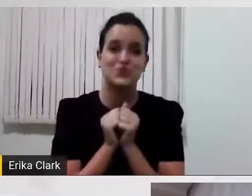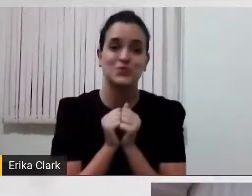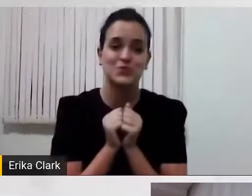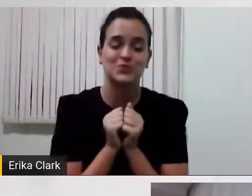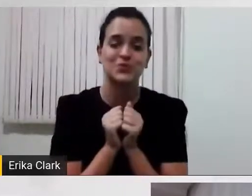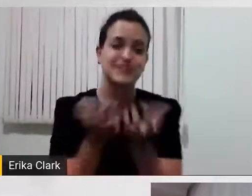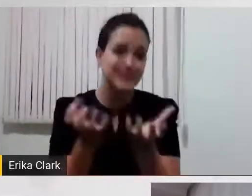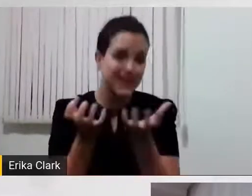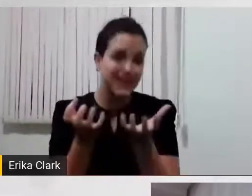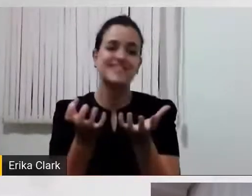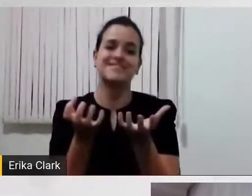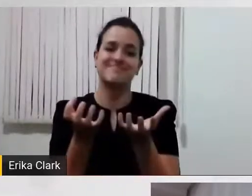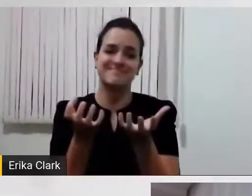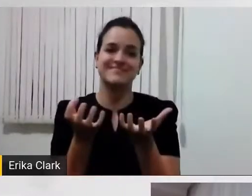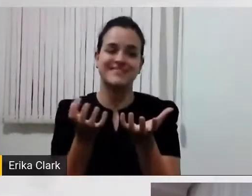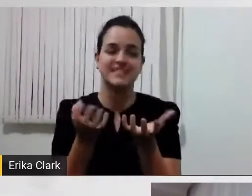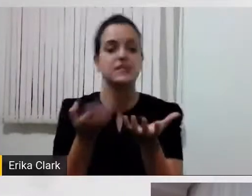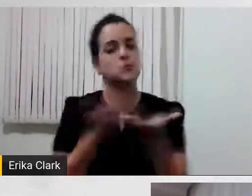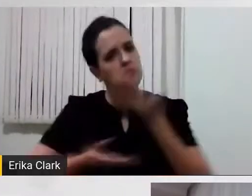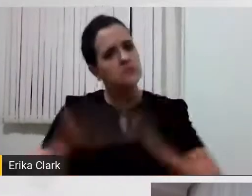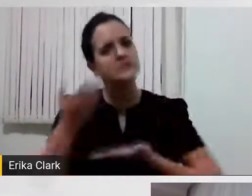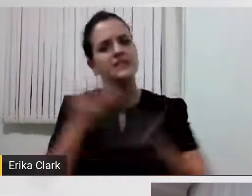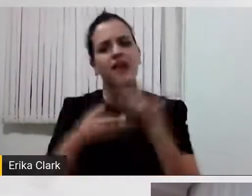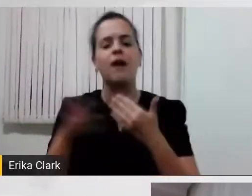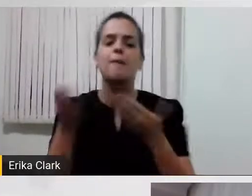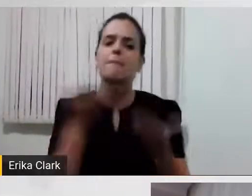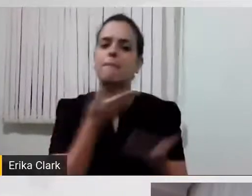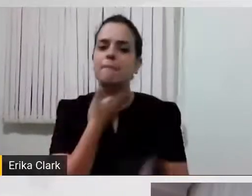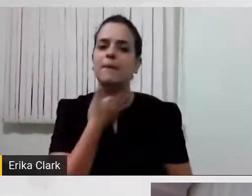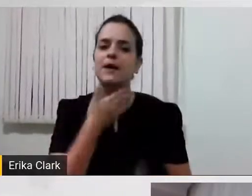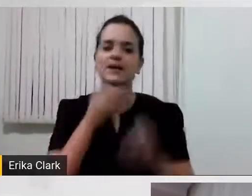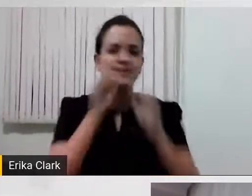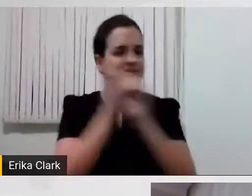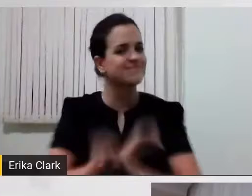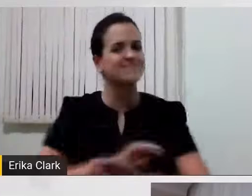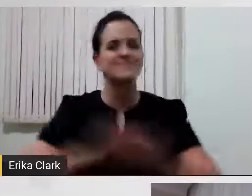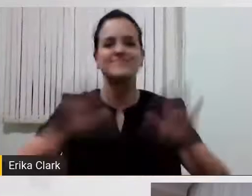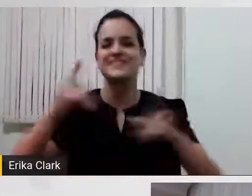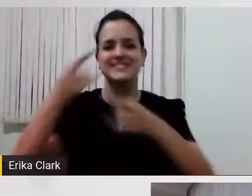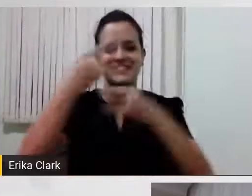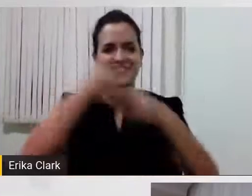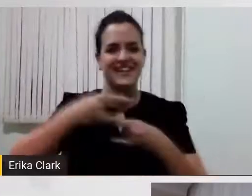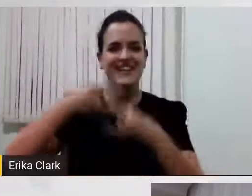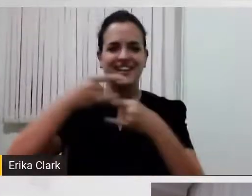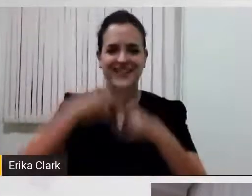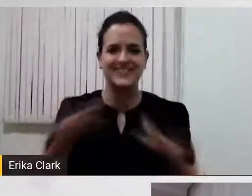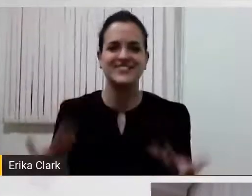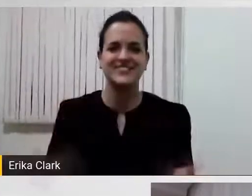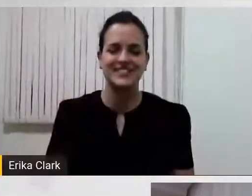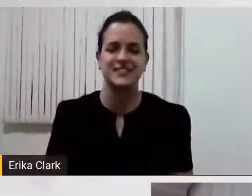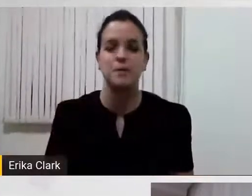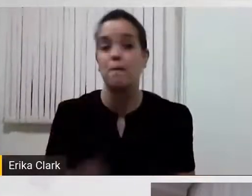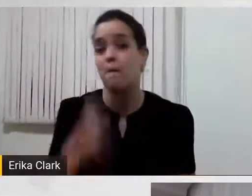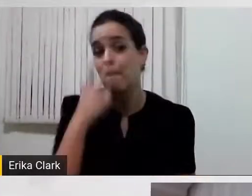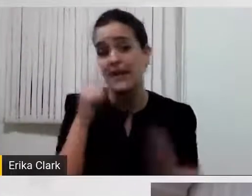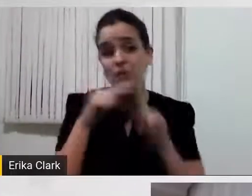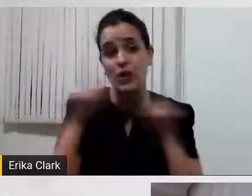E assim a gente pode compartilhar esse nosso bate-papo com tantas pessoas. Faltou um bovinho e um chazinho, não é? Chimarrão,